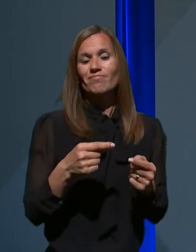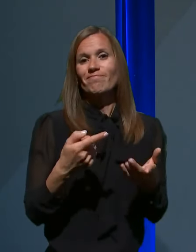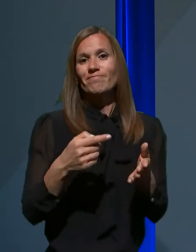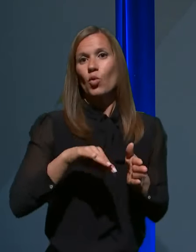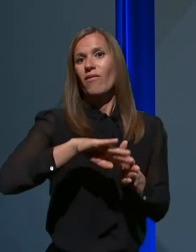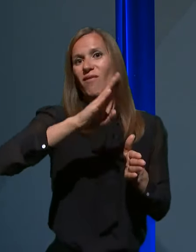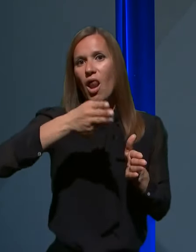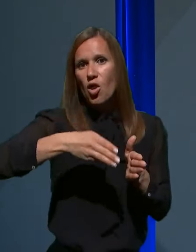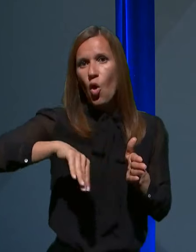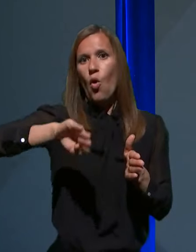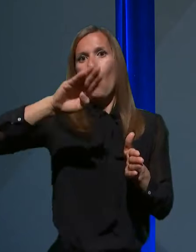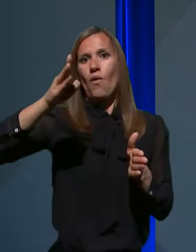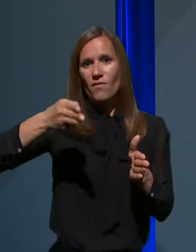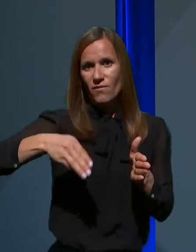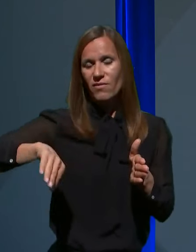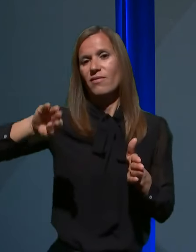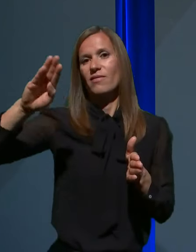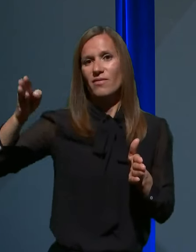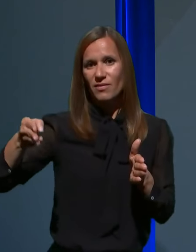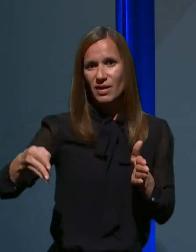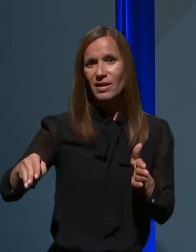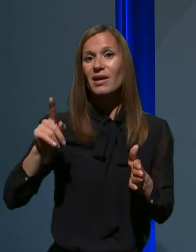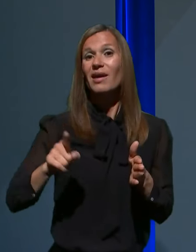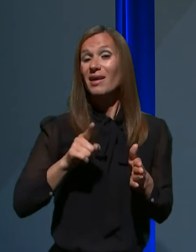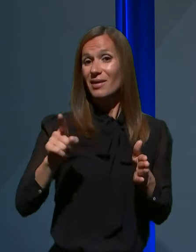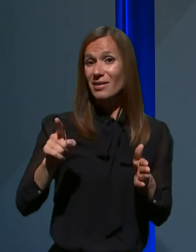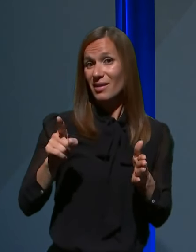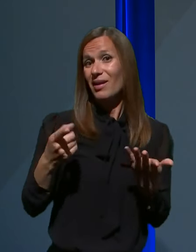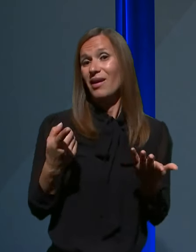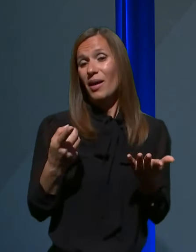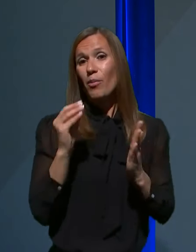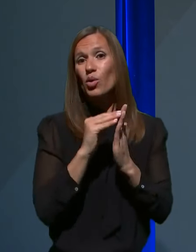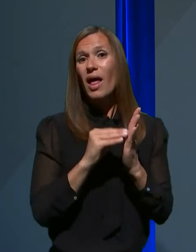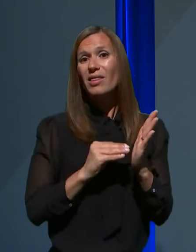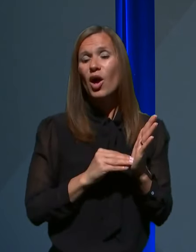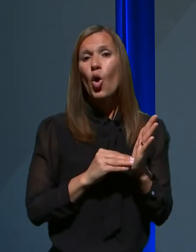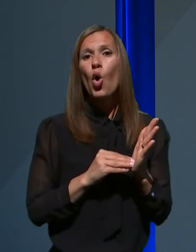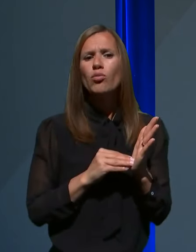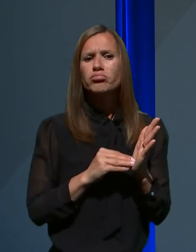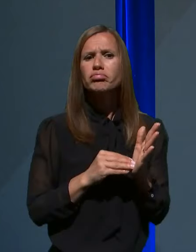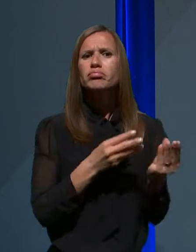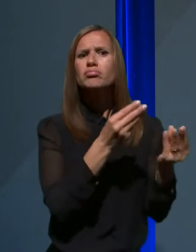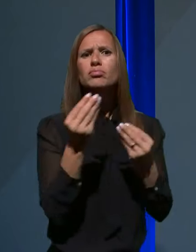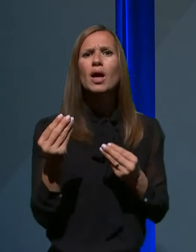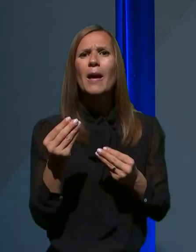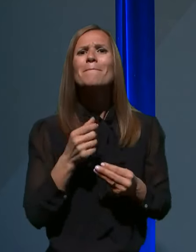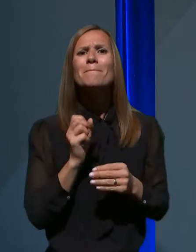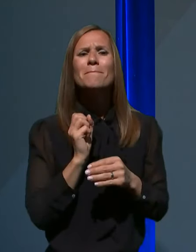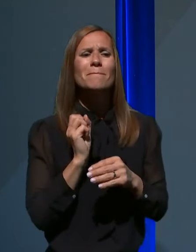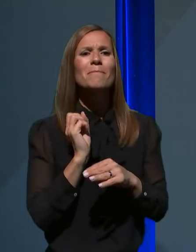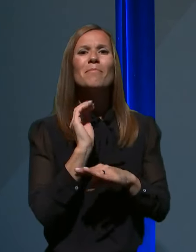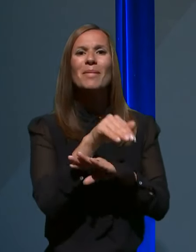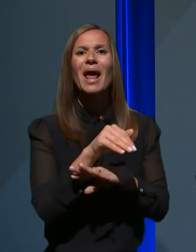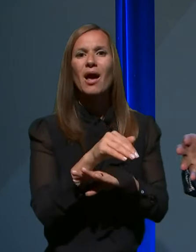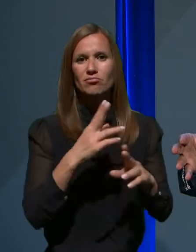in da nas tudi podatek seveda o prekuženosti prebivalstva še kako lahko zanima, da bomo vedli